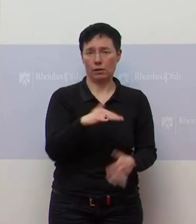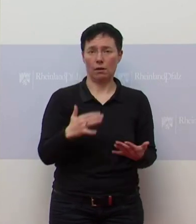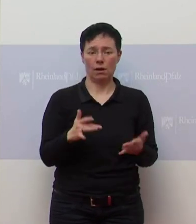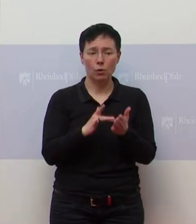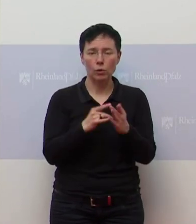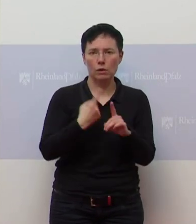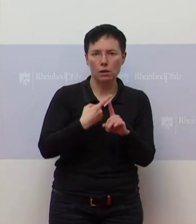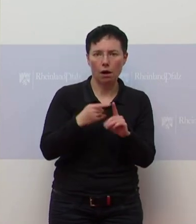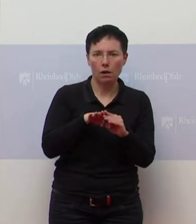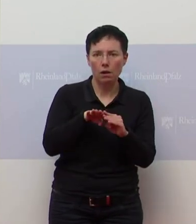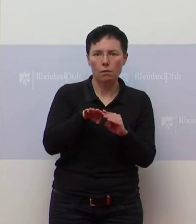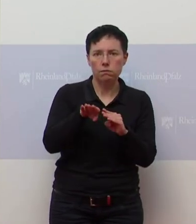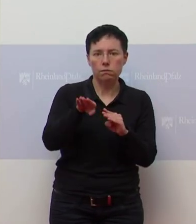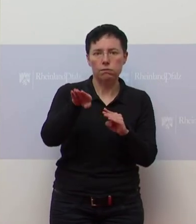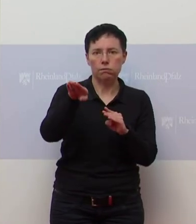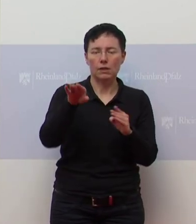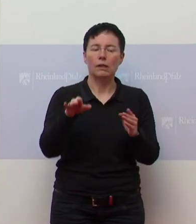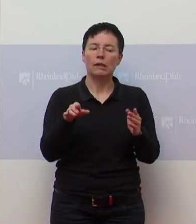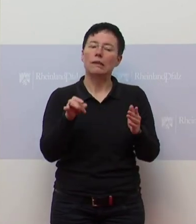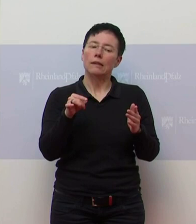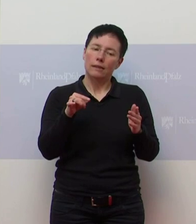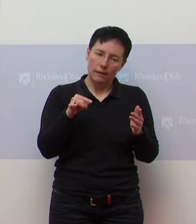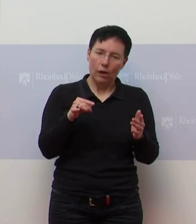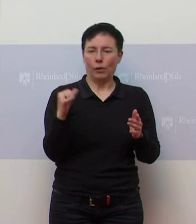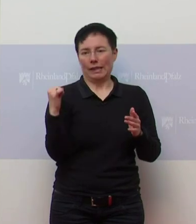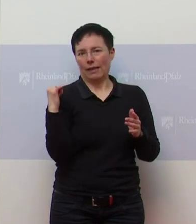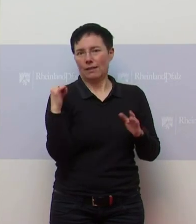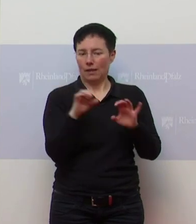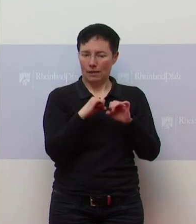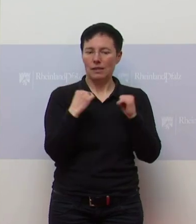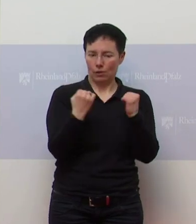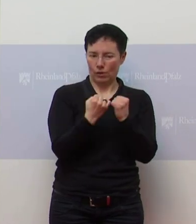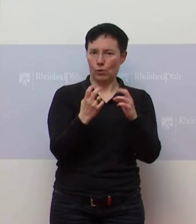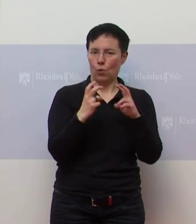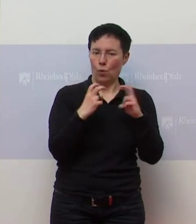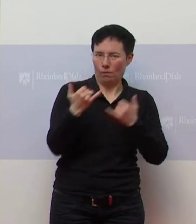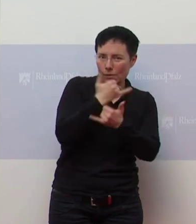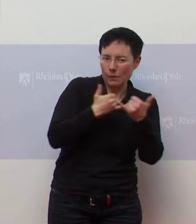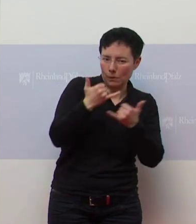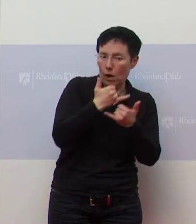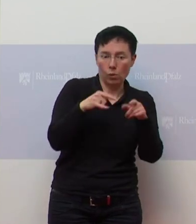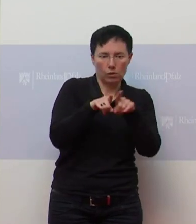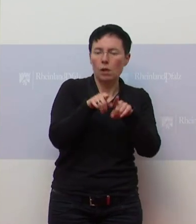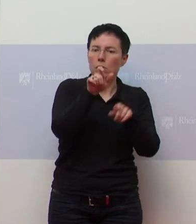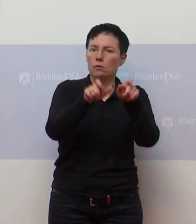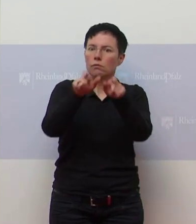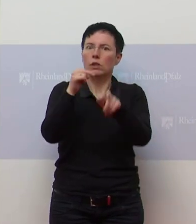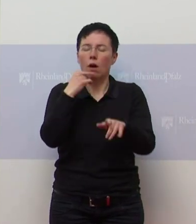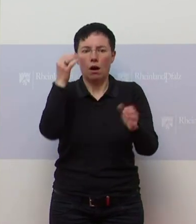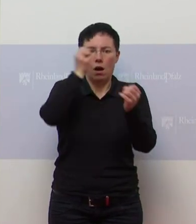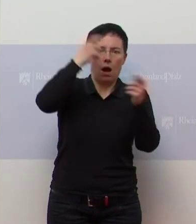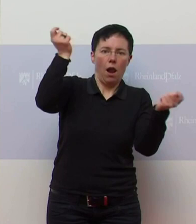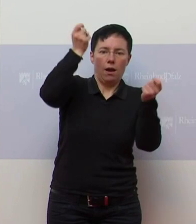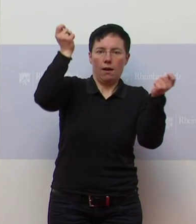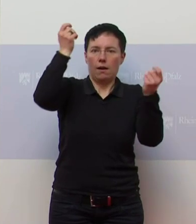weil die Zahlen steigen. Und es hat auch die Situation wieder gespiegelt gestern in der Runde. Es gab Menschen, die waren total alarmiert, die auch eine